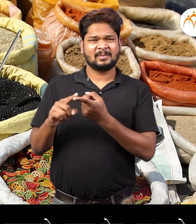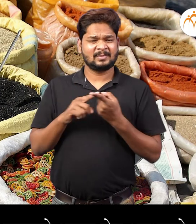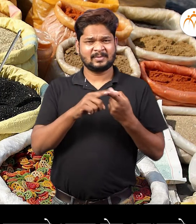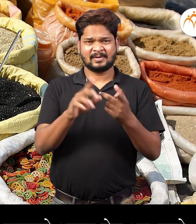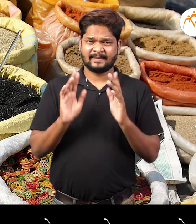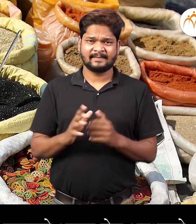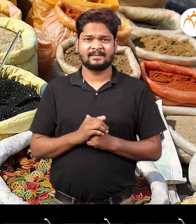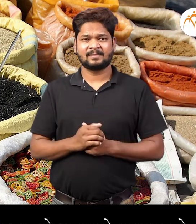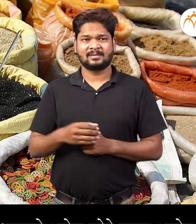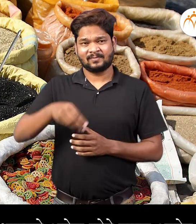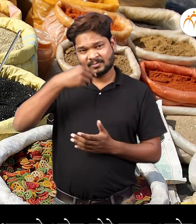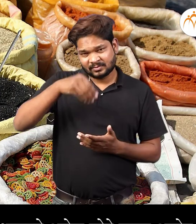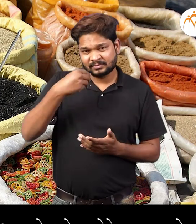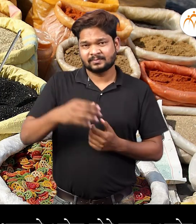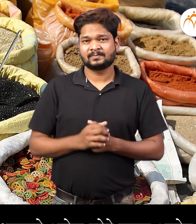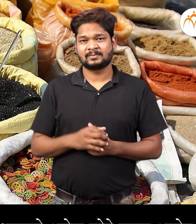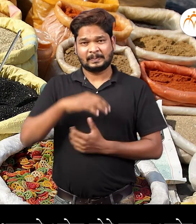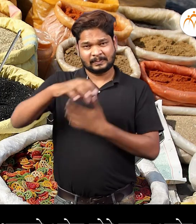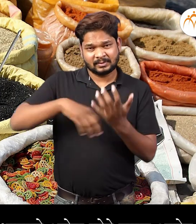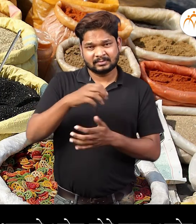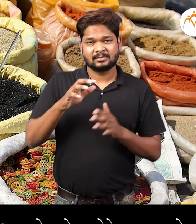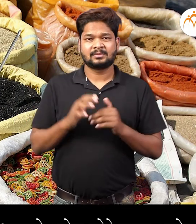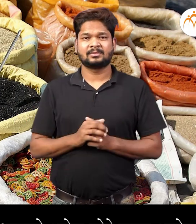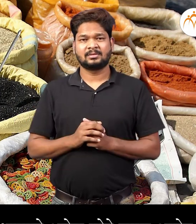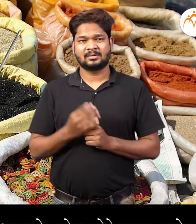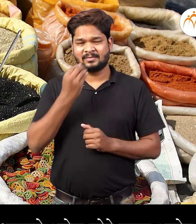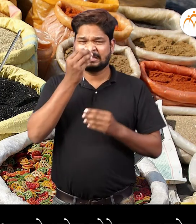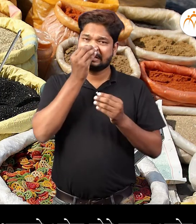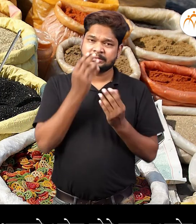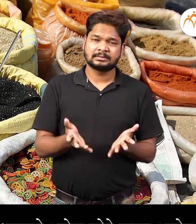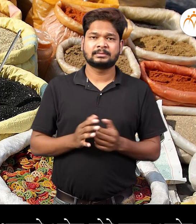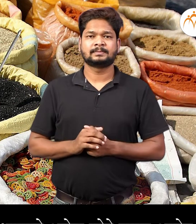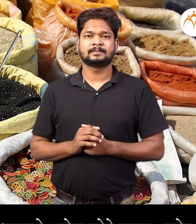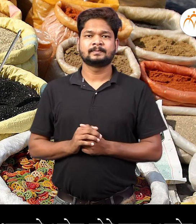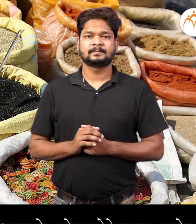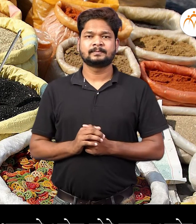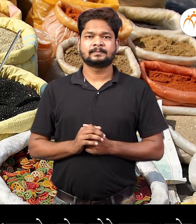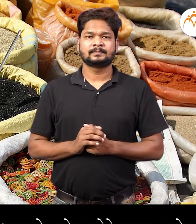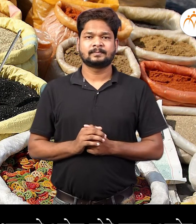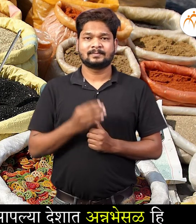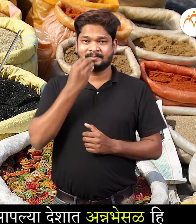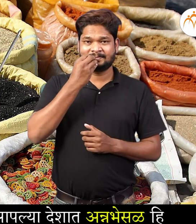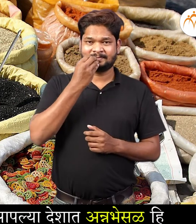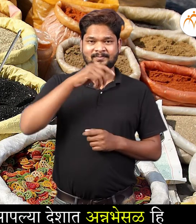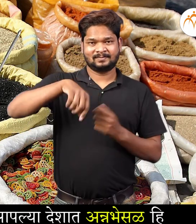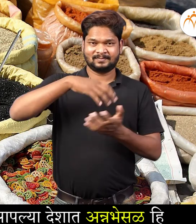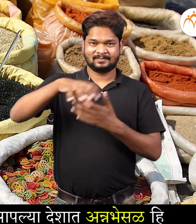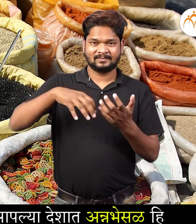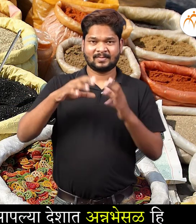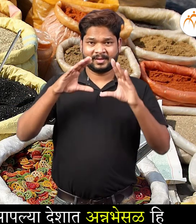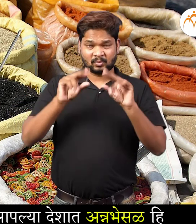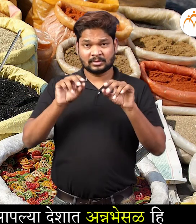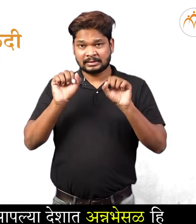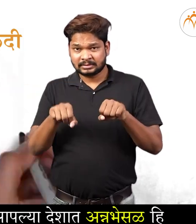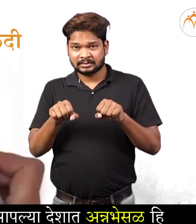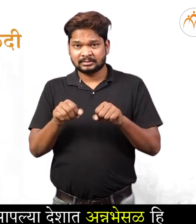आनुब होतो, अन्नाद भेसर आहे अथवा नाही हे श्वधनें से अनेक सोपे उपाये, हे खूपस धक्कादा